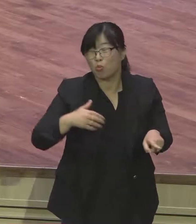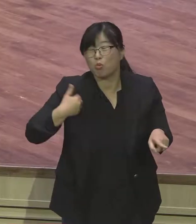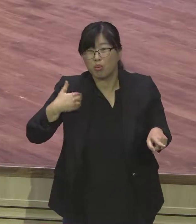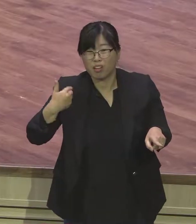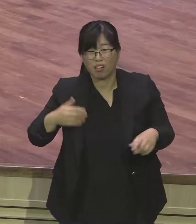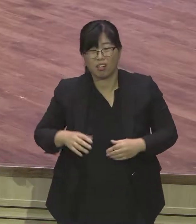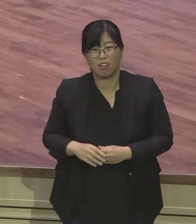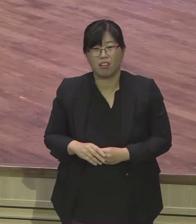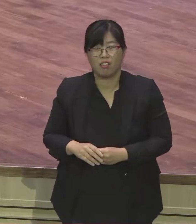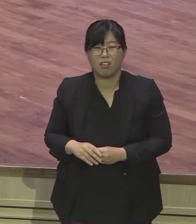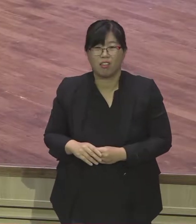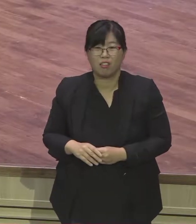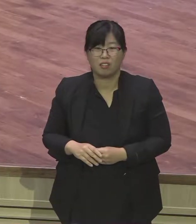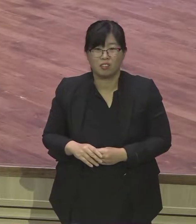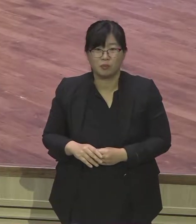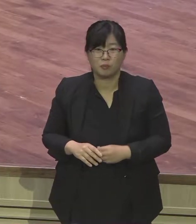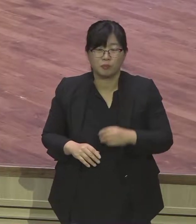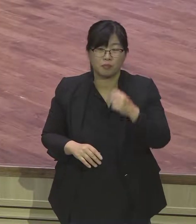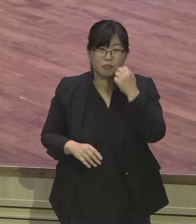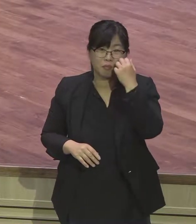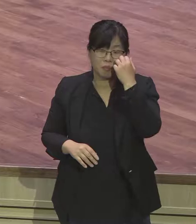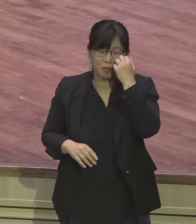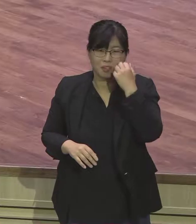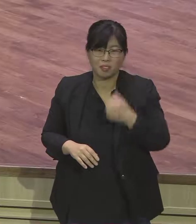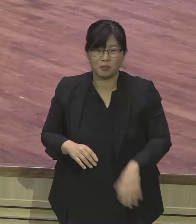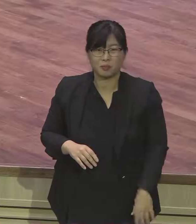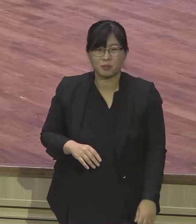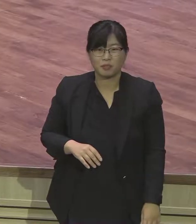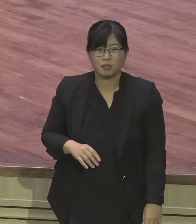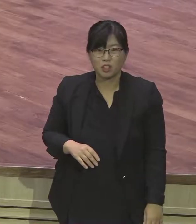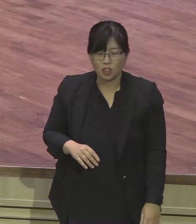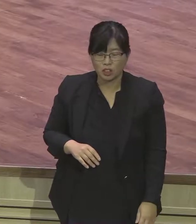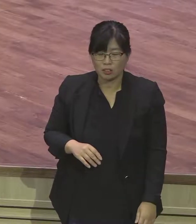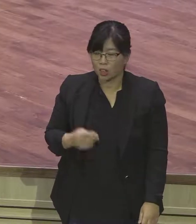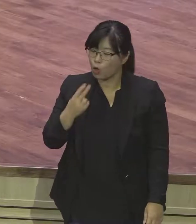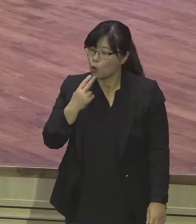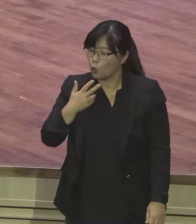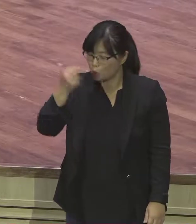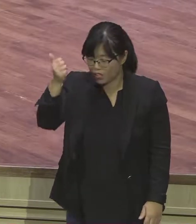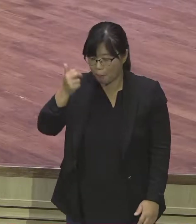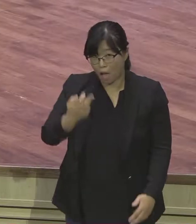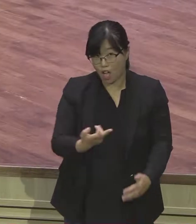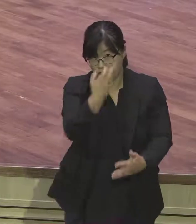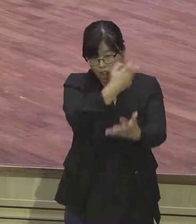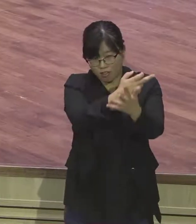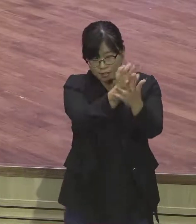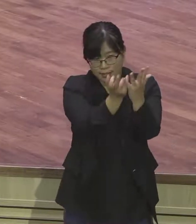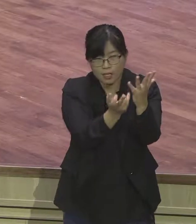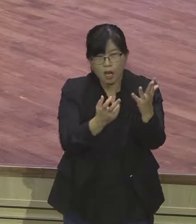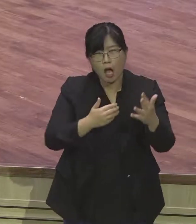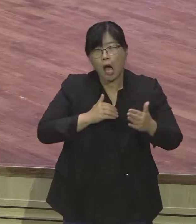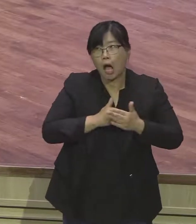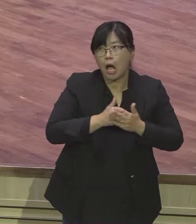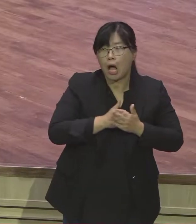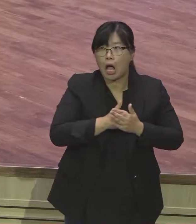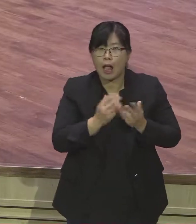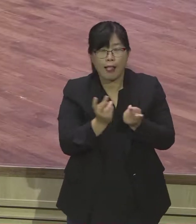이게 뭐요 요셉의 형들이 불안해가지고 만들어낸 이야기일 수도 있어요 자기들이 만들어낸 거